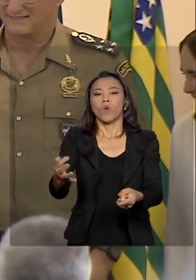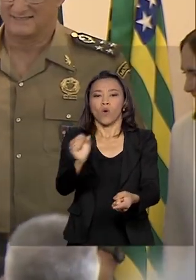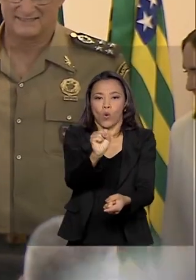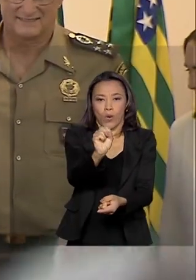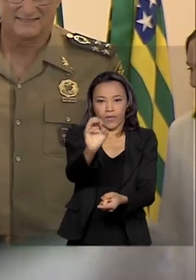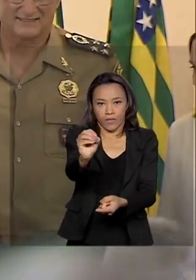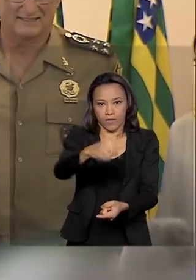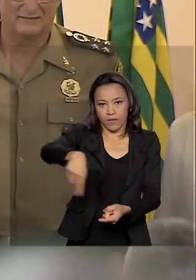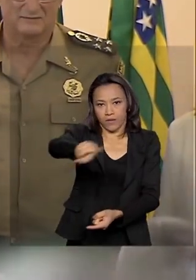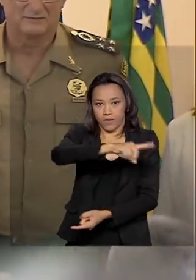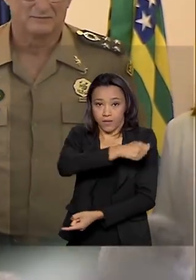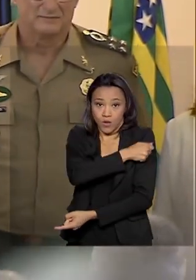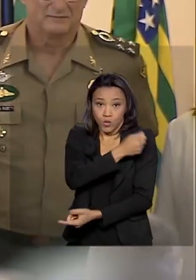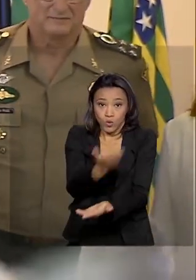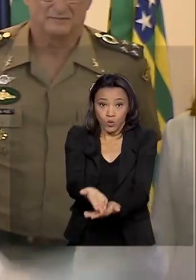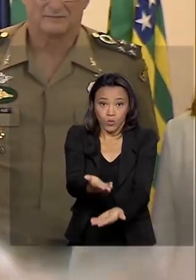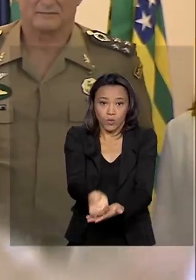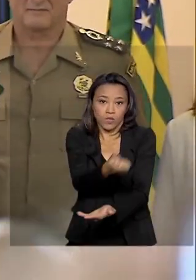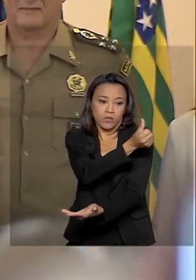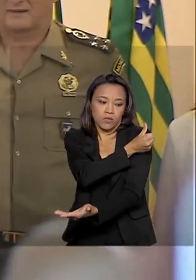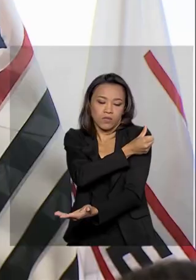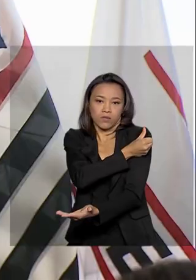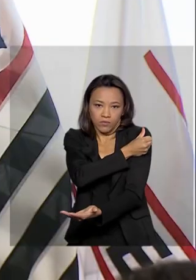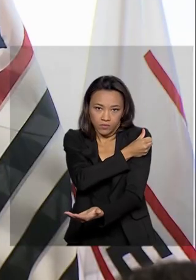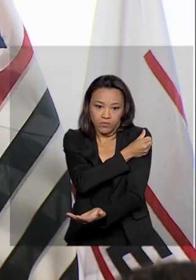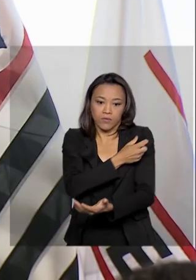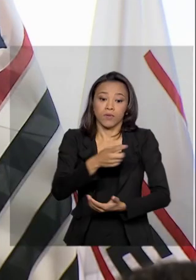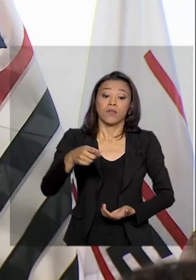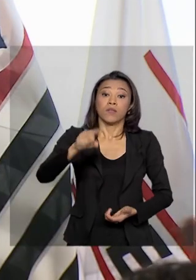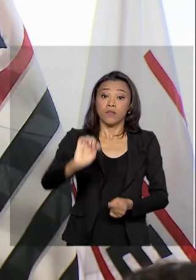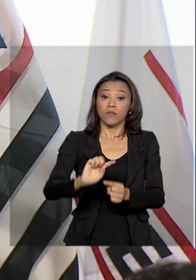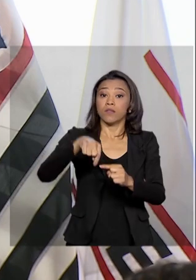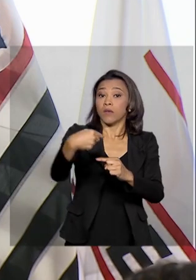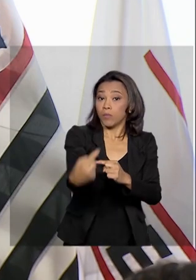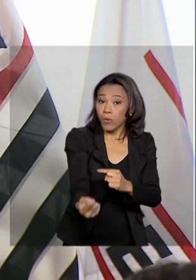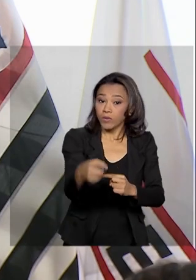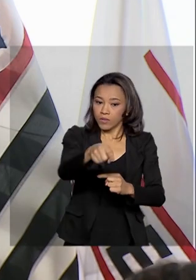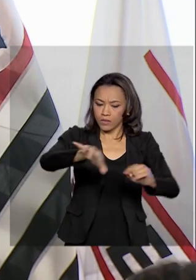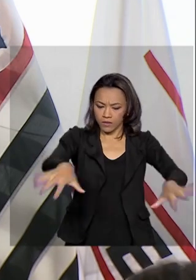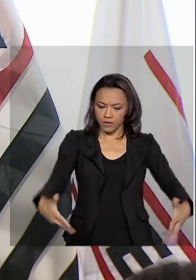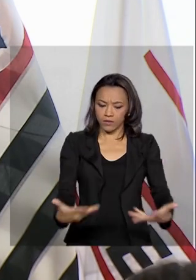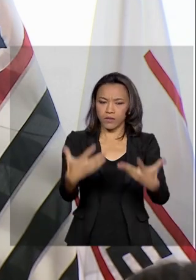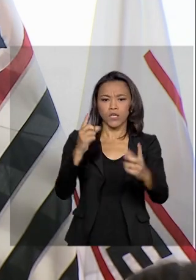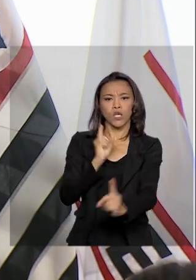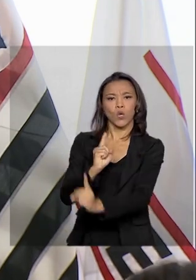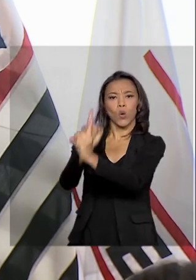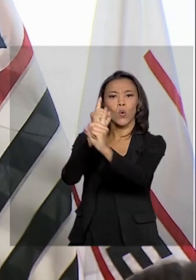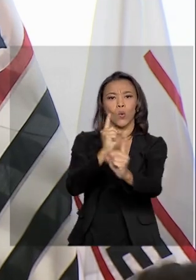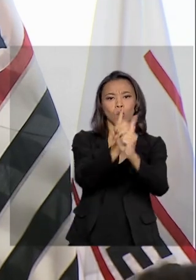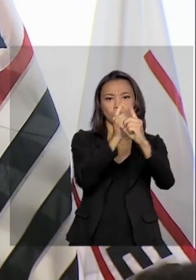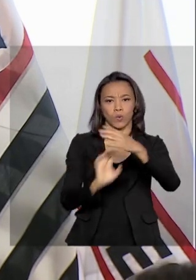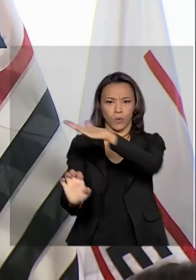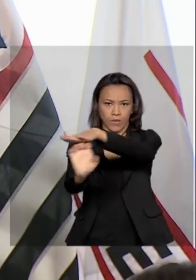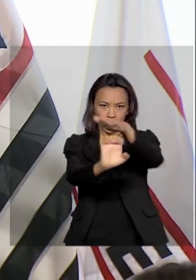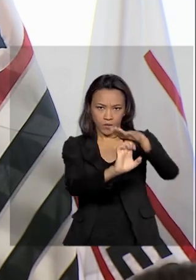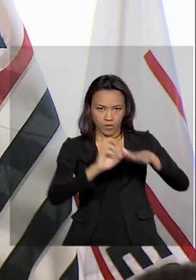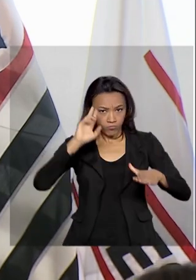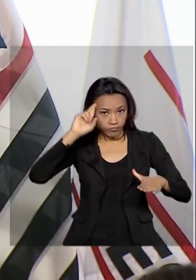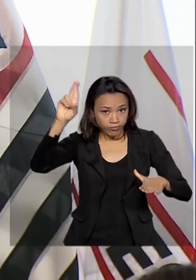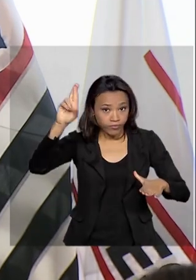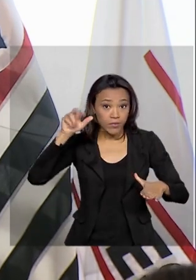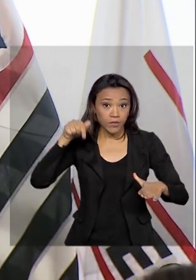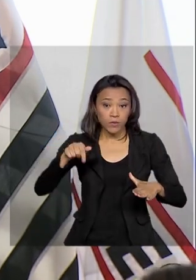estudantes cursando o sexto ano do ensino fundamental. Em seguida, em evento com empresários na Fiesp, o presidente